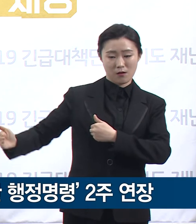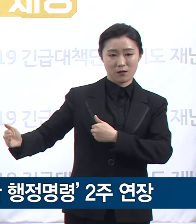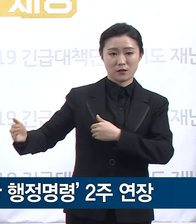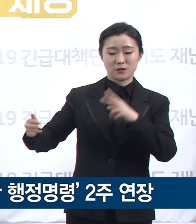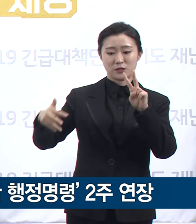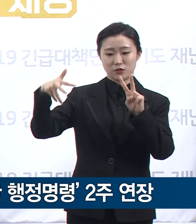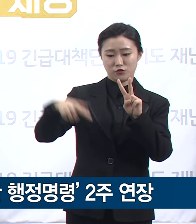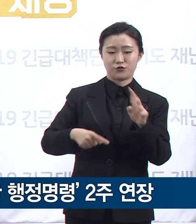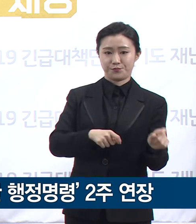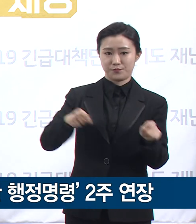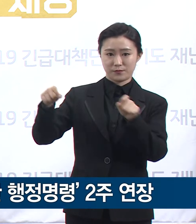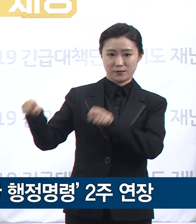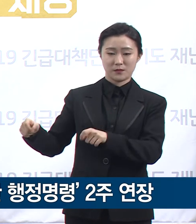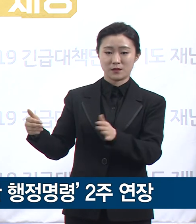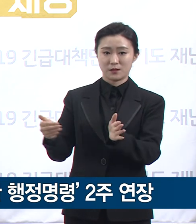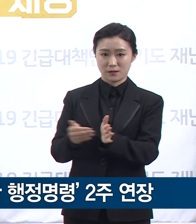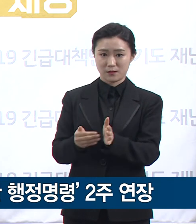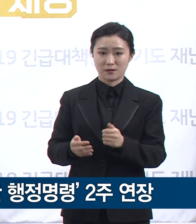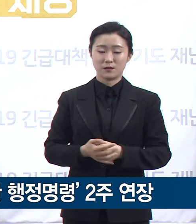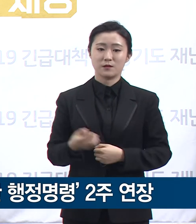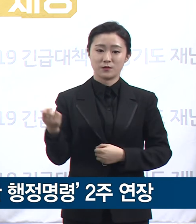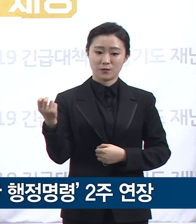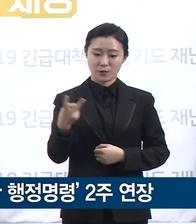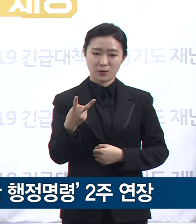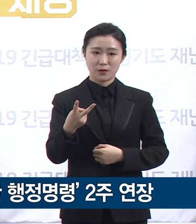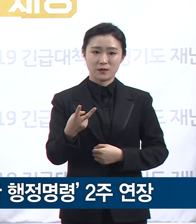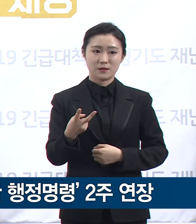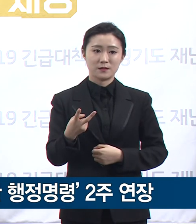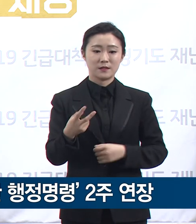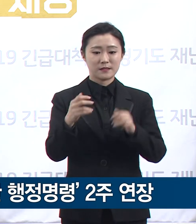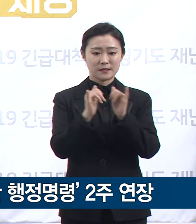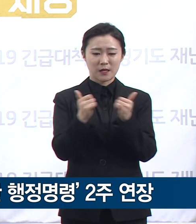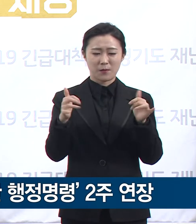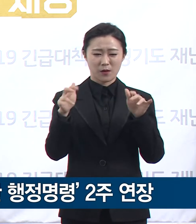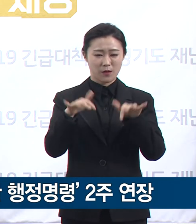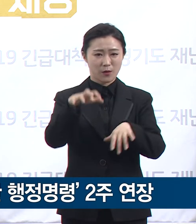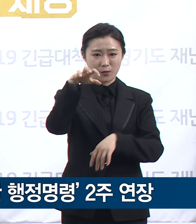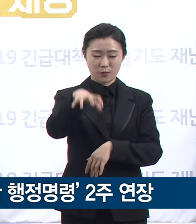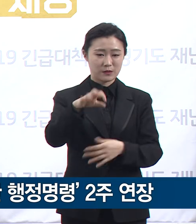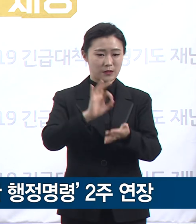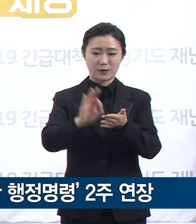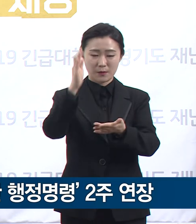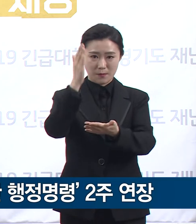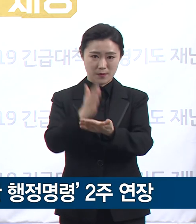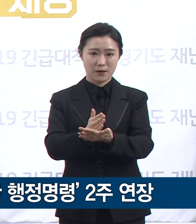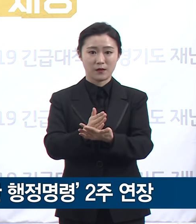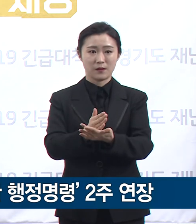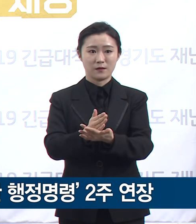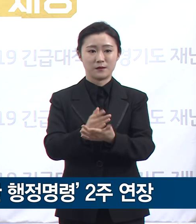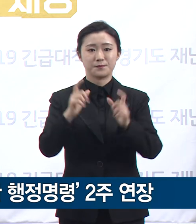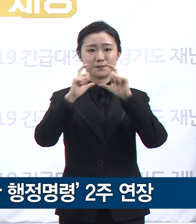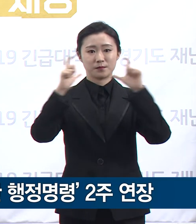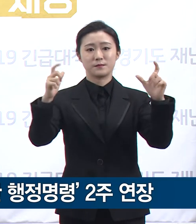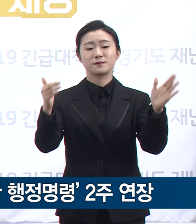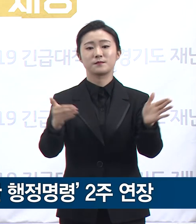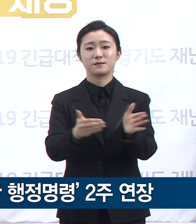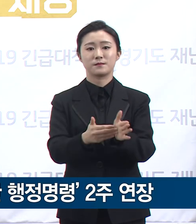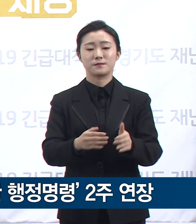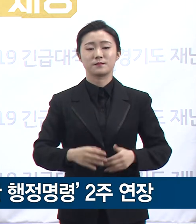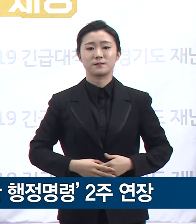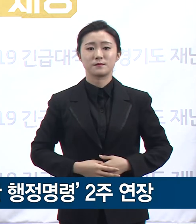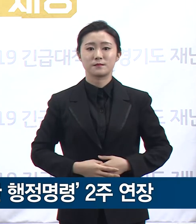다중이용업소에 대한 사용제한 행정명령 처분을 연장하게 되었음을 알려드립니다. 먼저